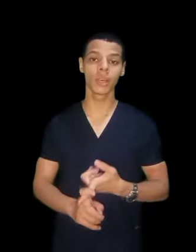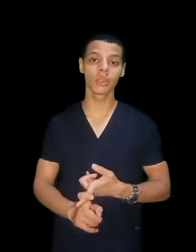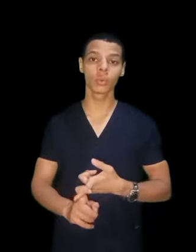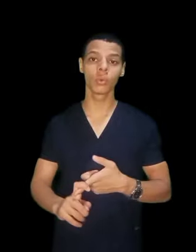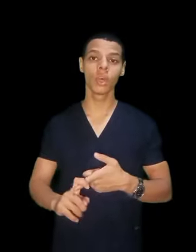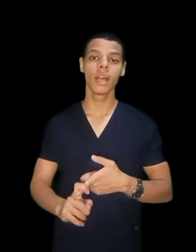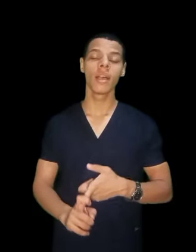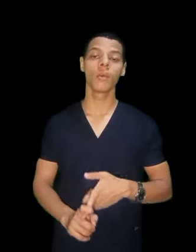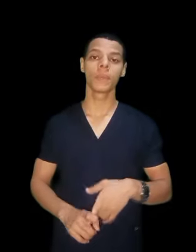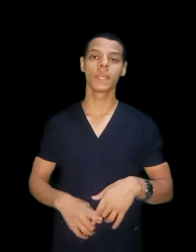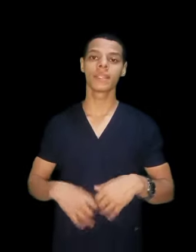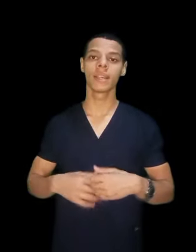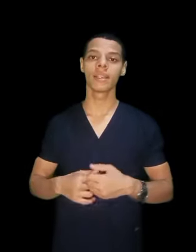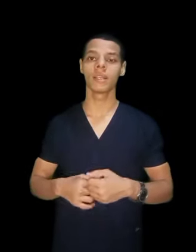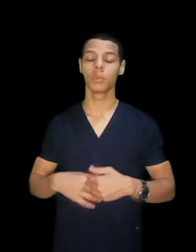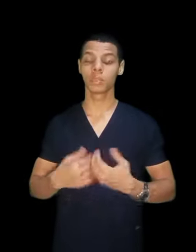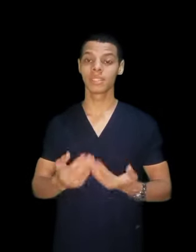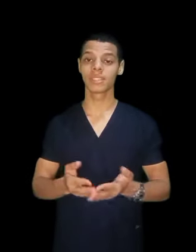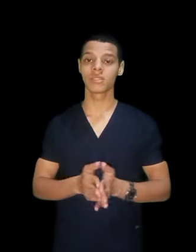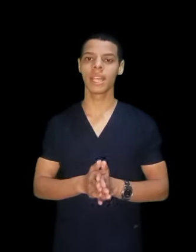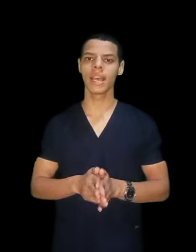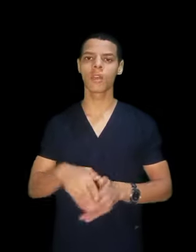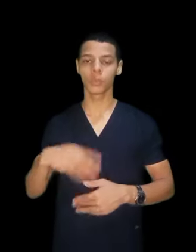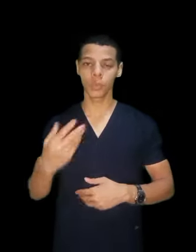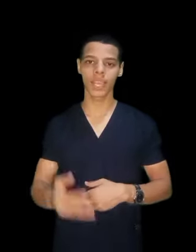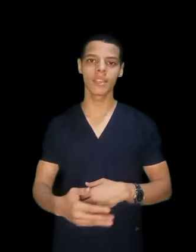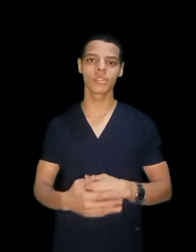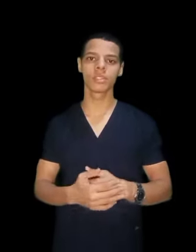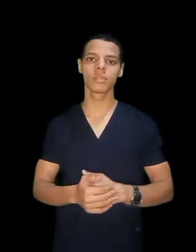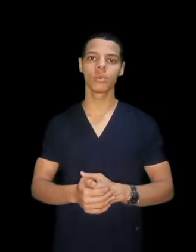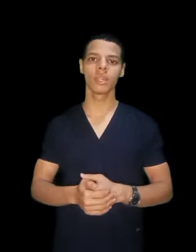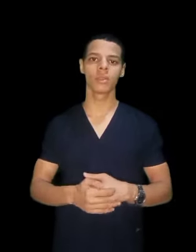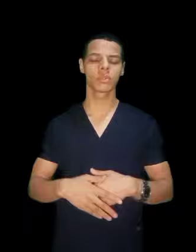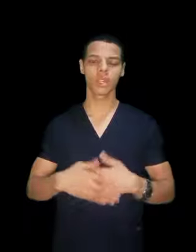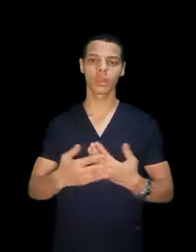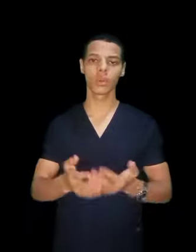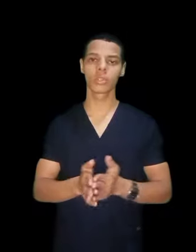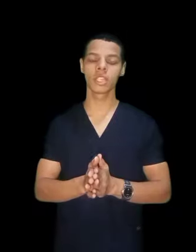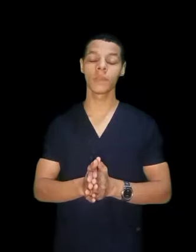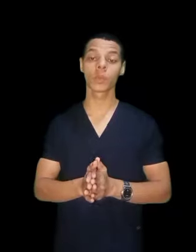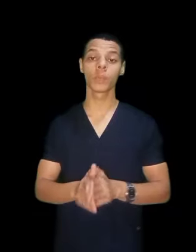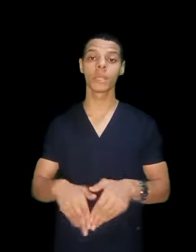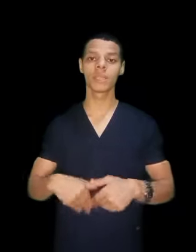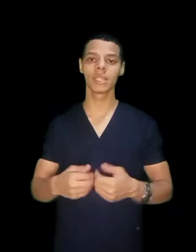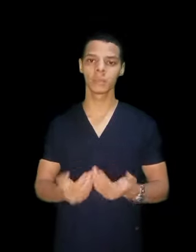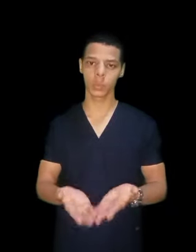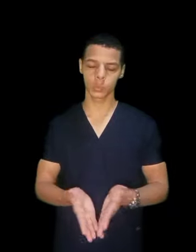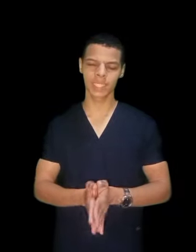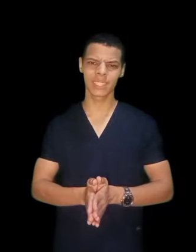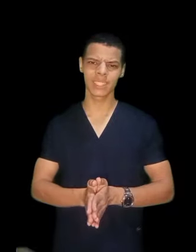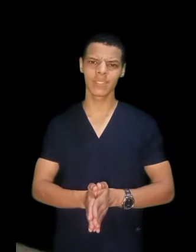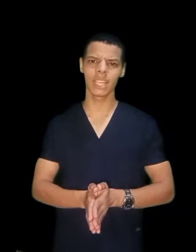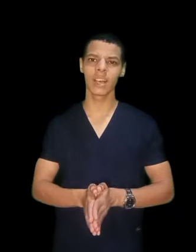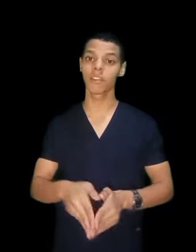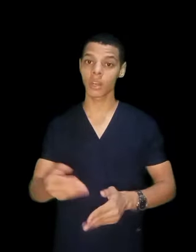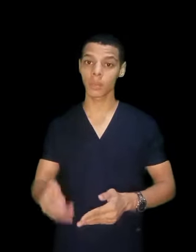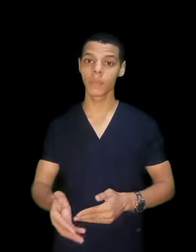ومايكرو وبتدرس فيها كوميونيكيشن وصايكولوجي وبتدرس فيها فارما